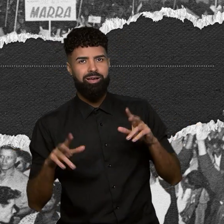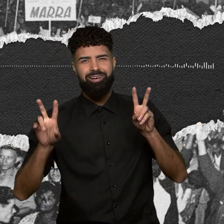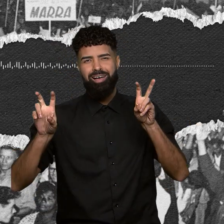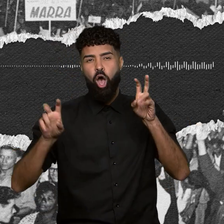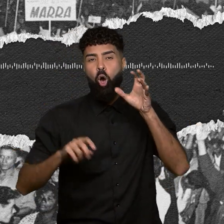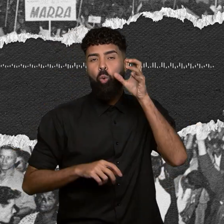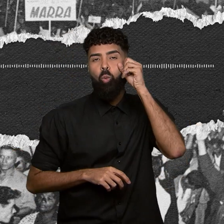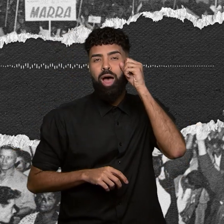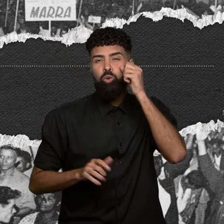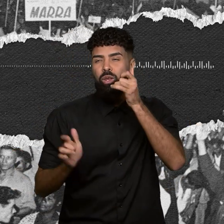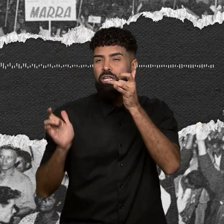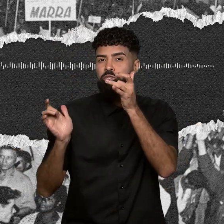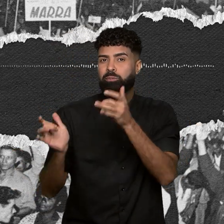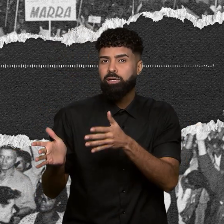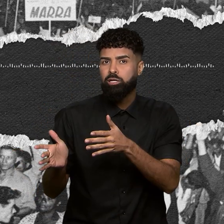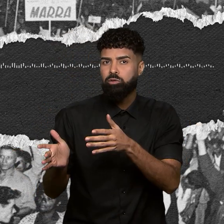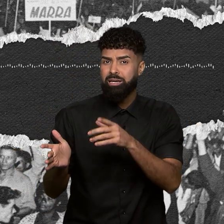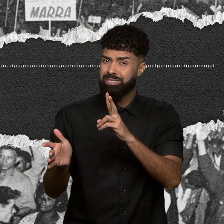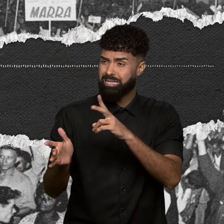Ou queima-se, ou joga-se no lixo.